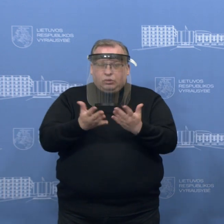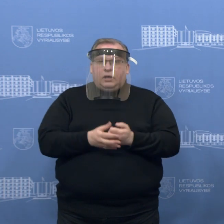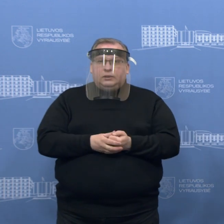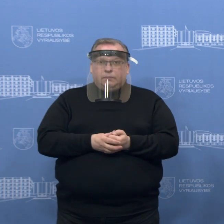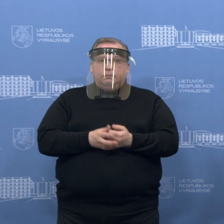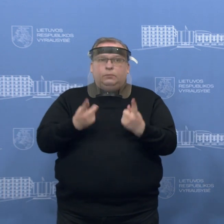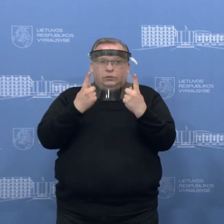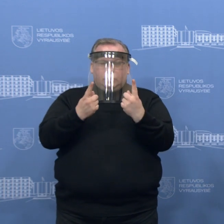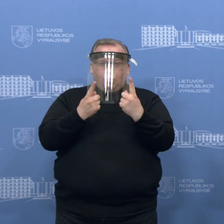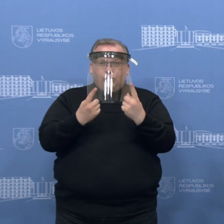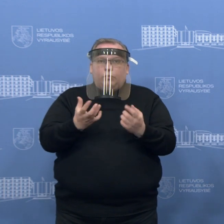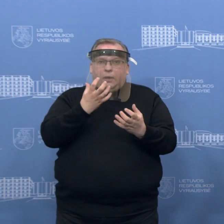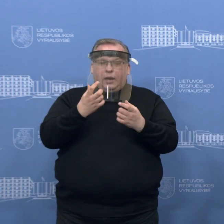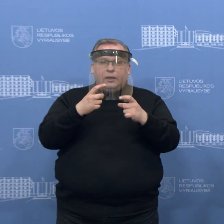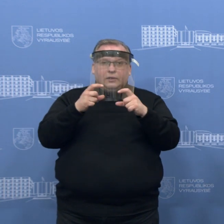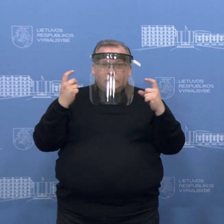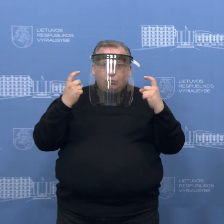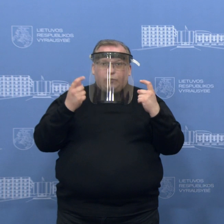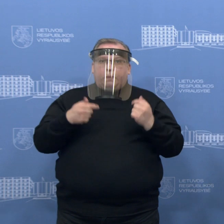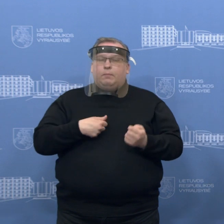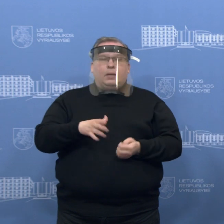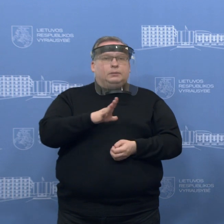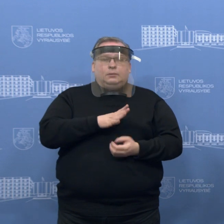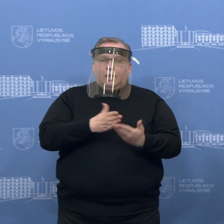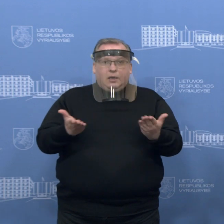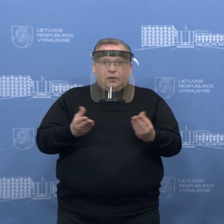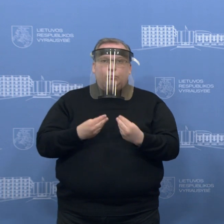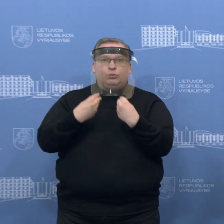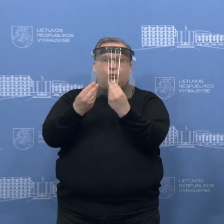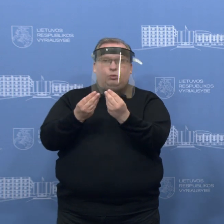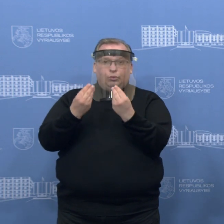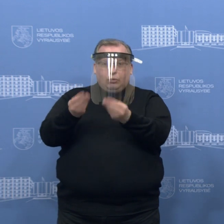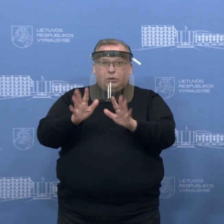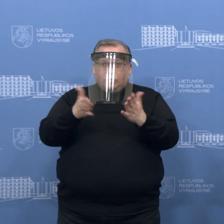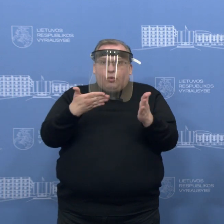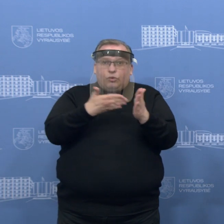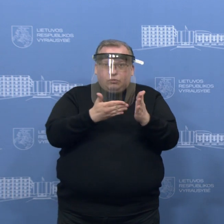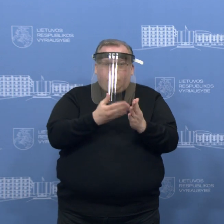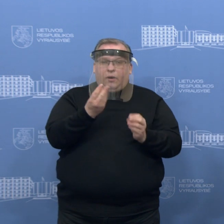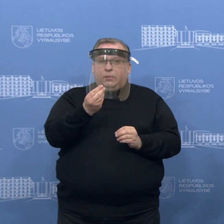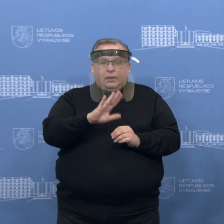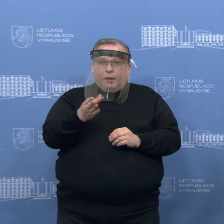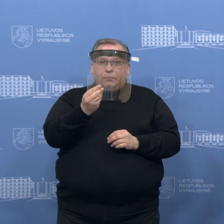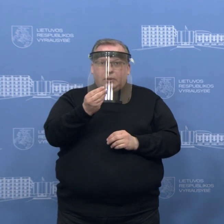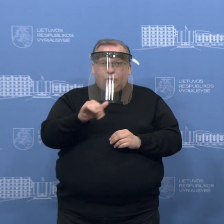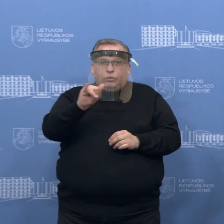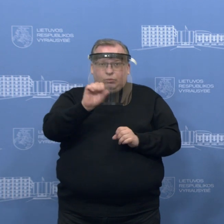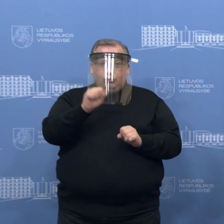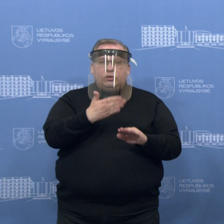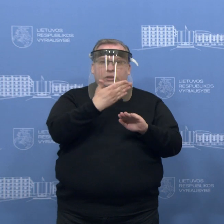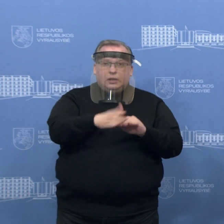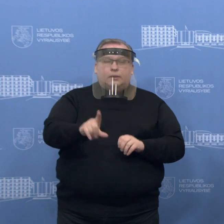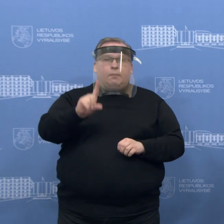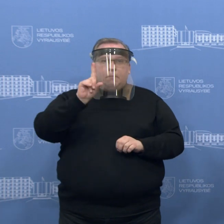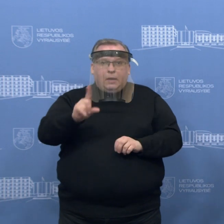būtinu apsaugos priemonių teikimų iš šalį. mes negalėjome suteikti kažkokios paramos, tai būtų net ne piniginiai parama, kuria galėjome skirti,